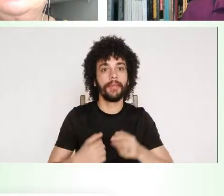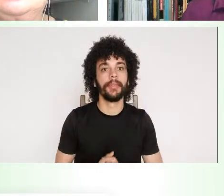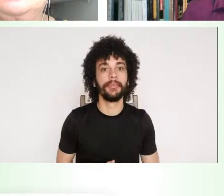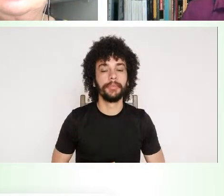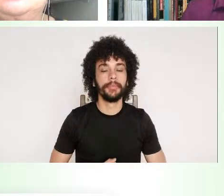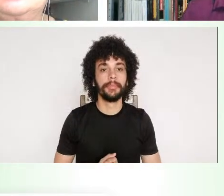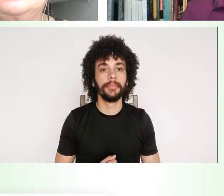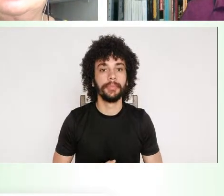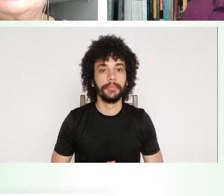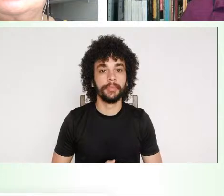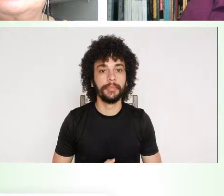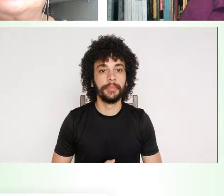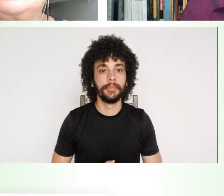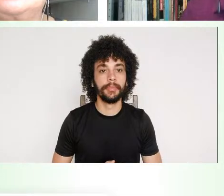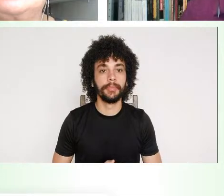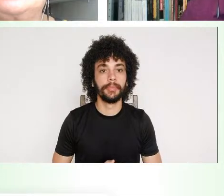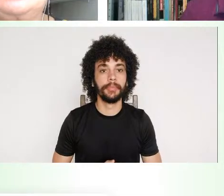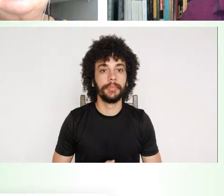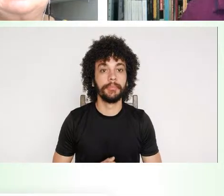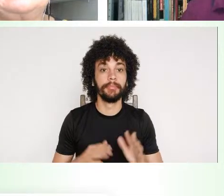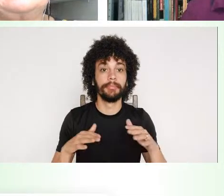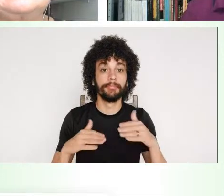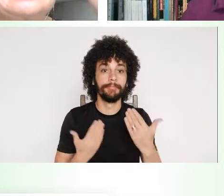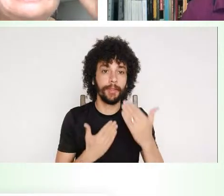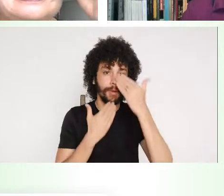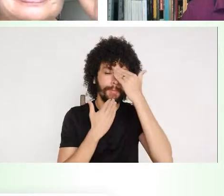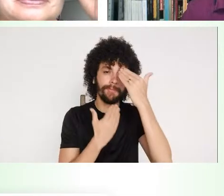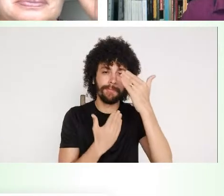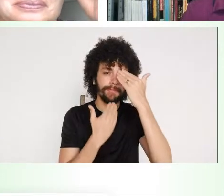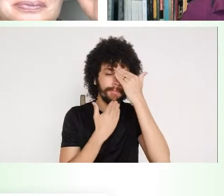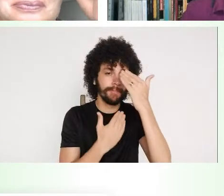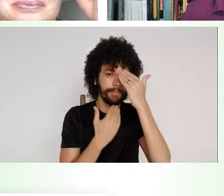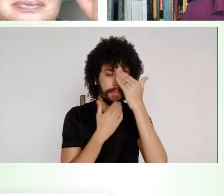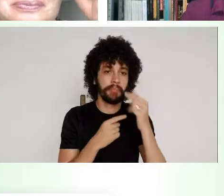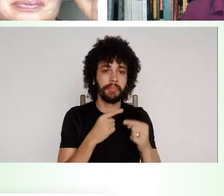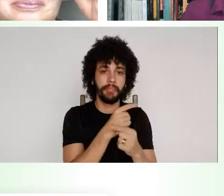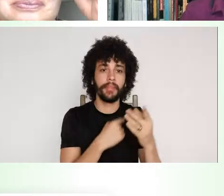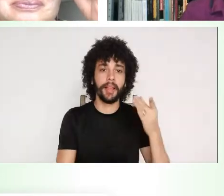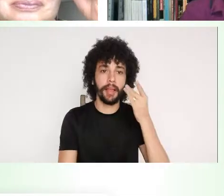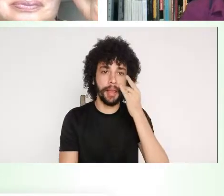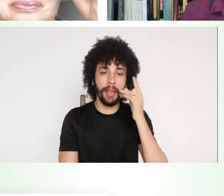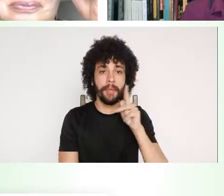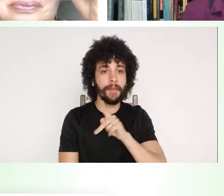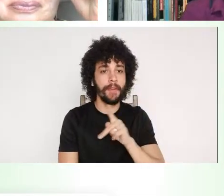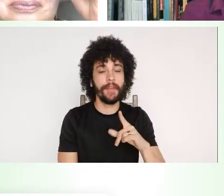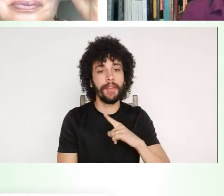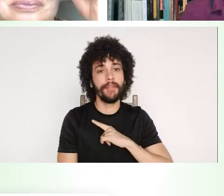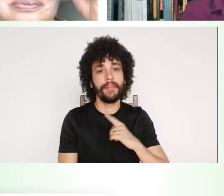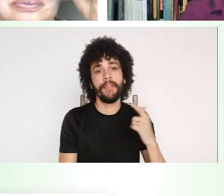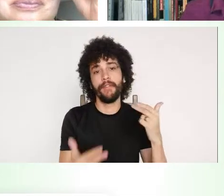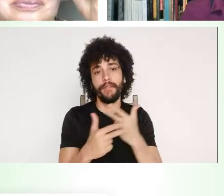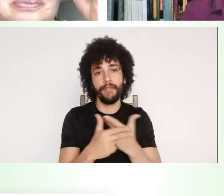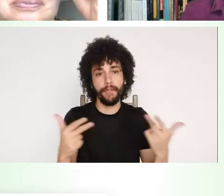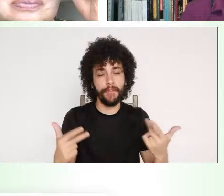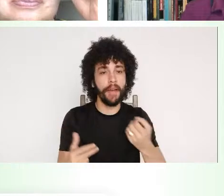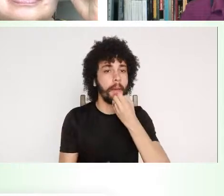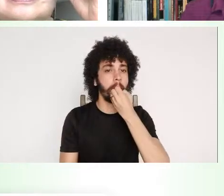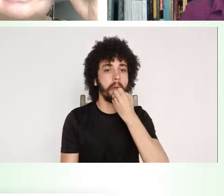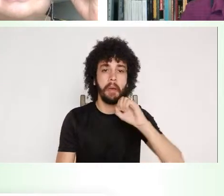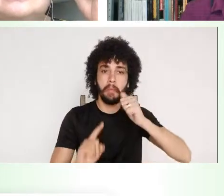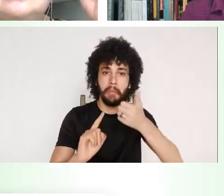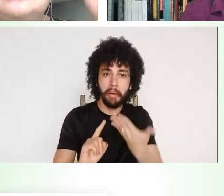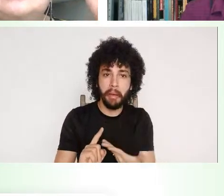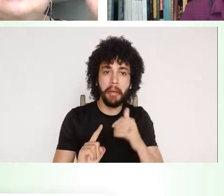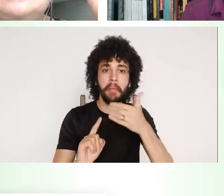eu agradeço muito a presença da professora, tem várias referências elogiosas aqui,